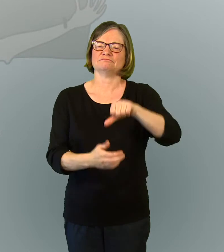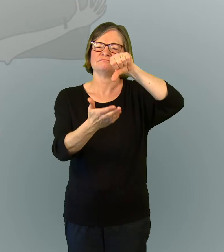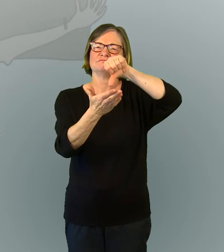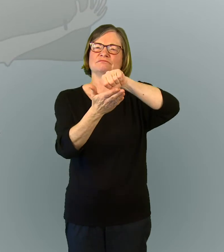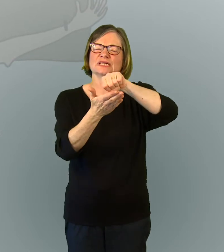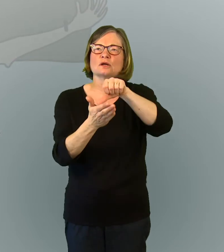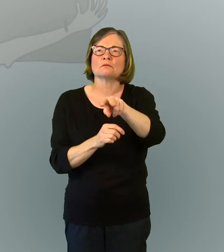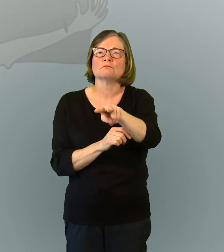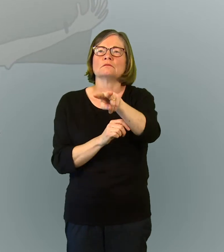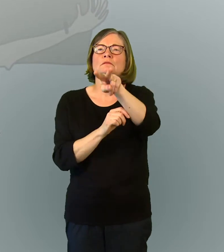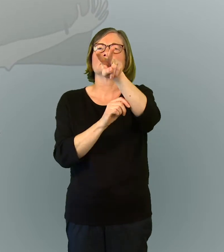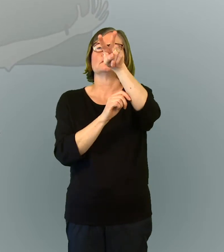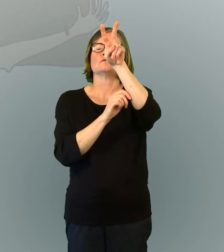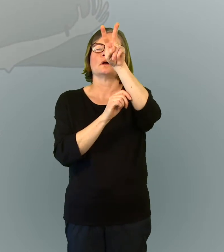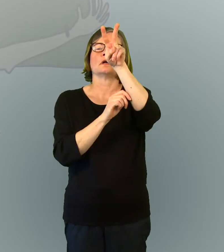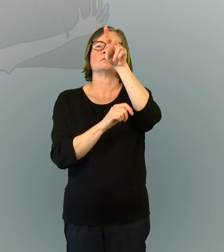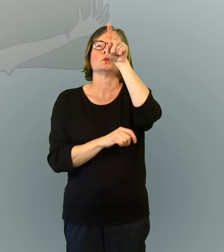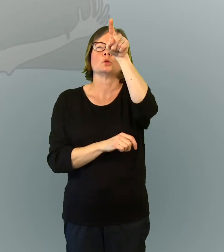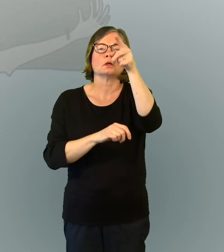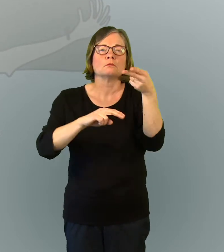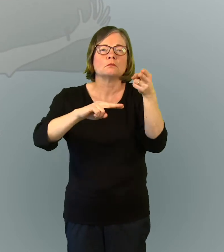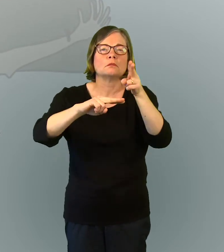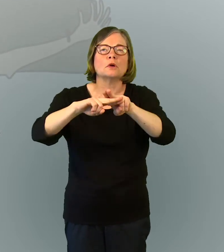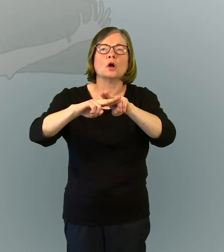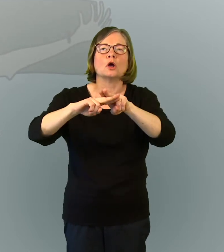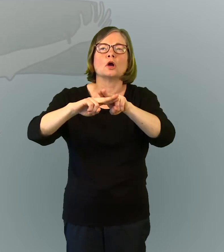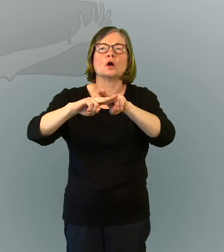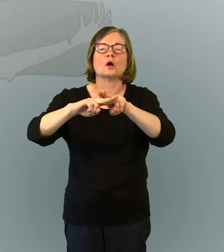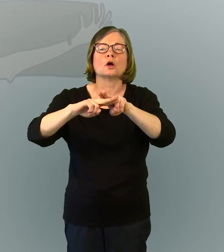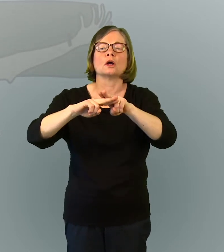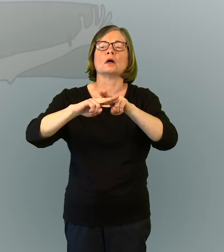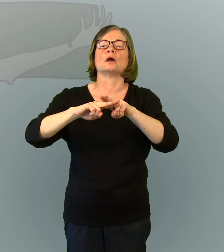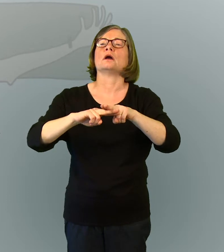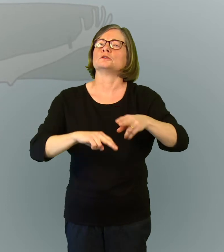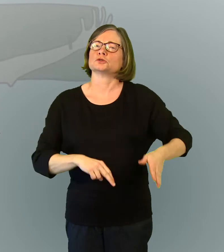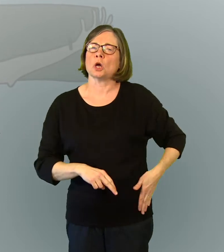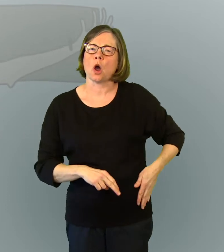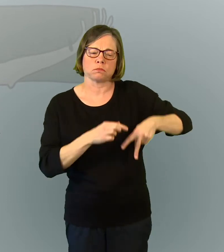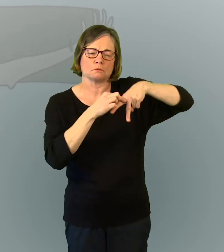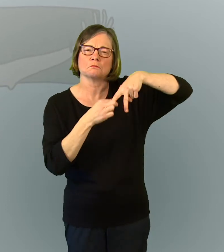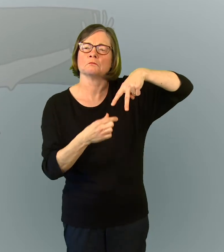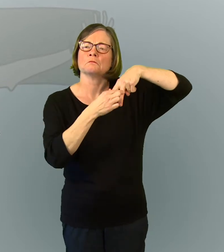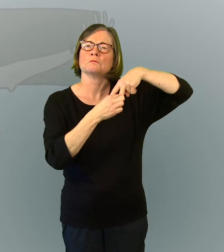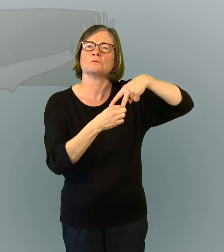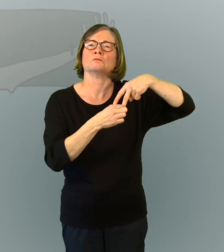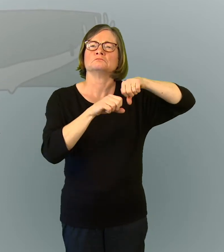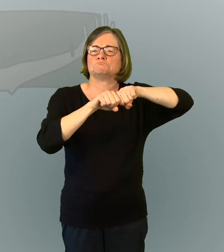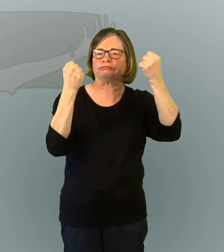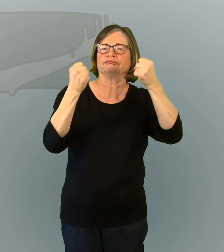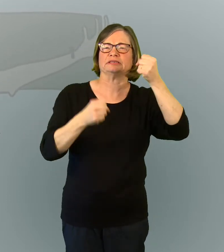Quand ils arrivent auprès de Jésus, ils voient qu'il est déjà mort. Alors ils ne lui cassent pas les jambes.